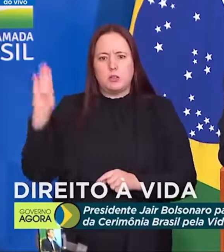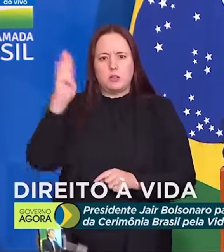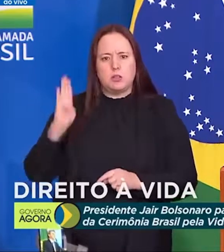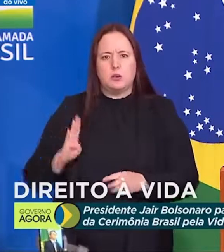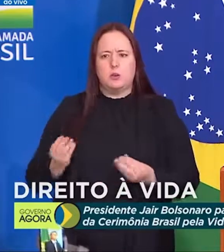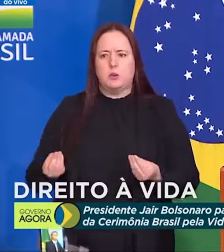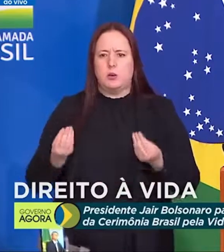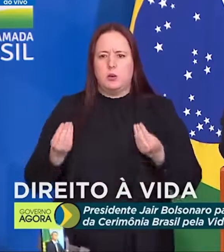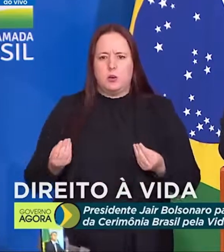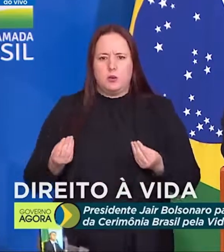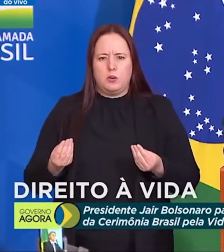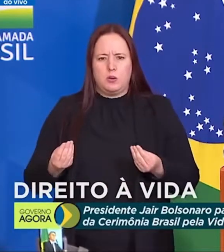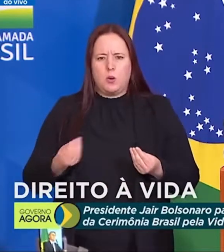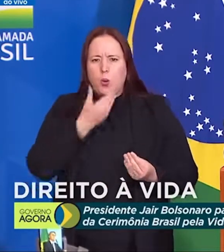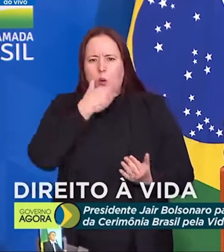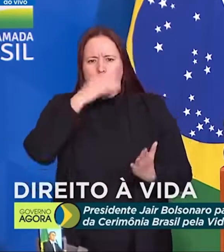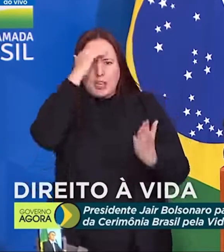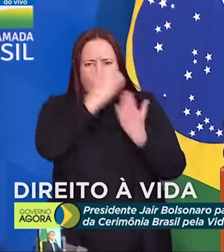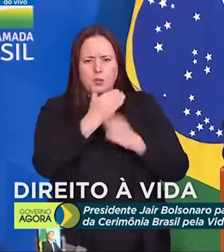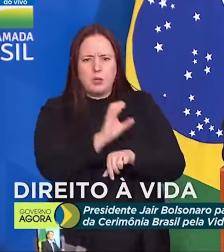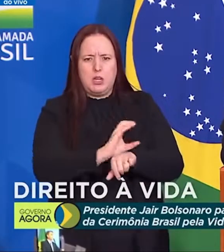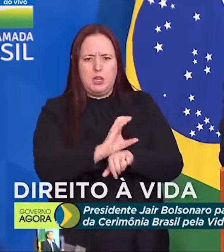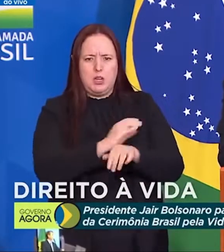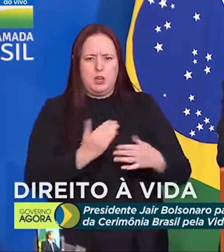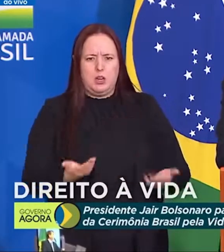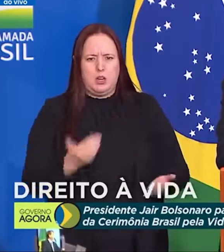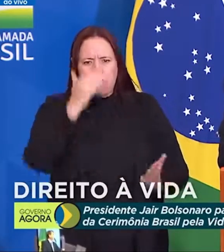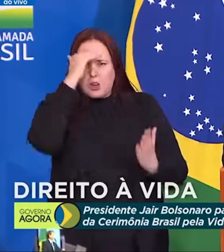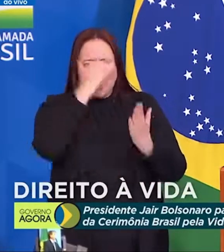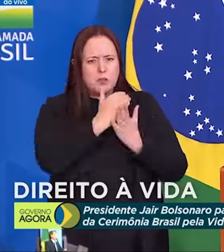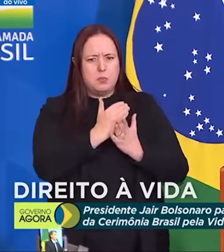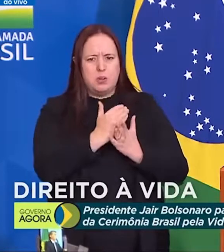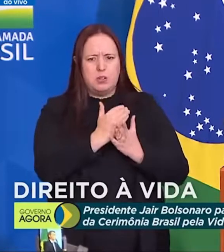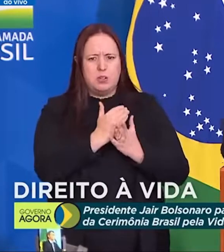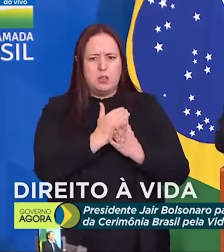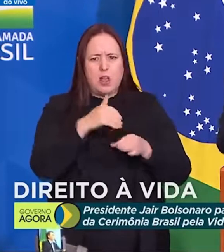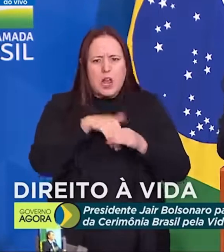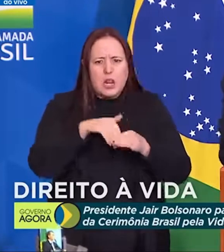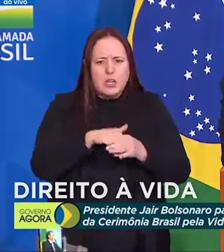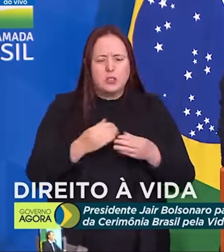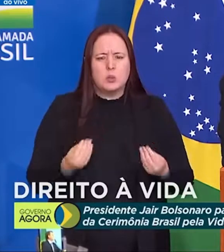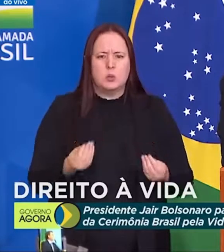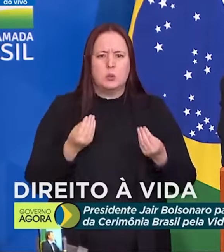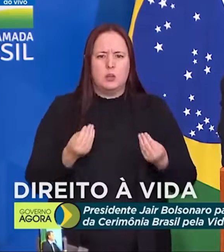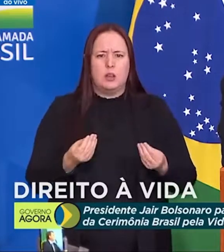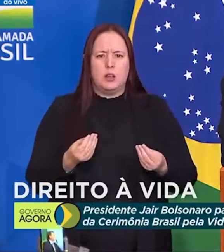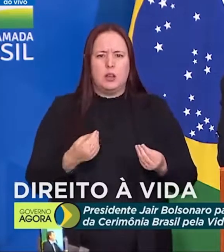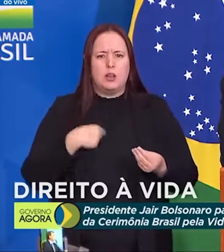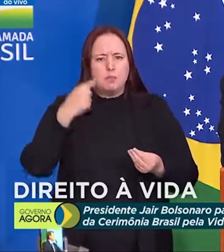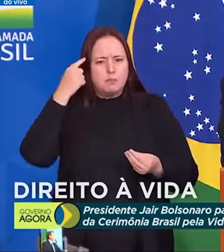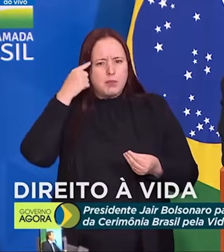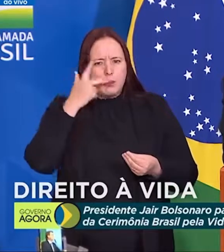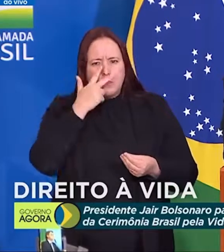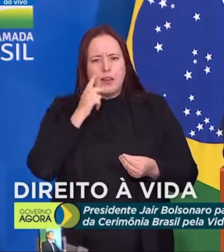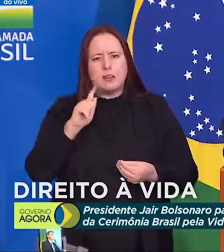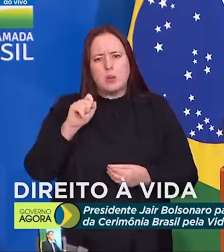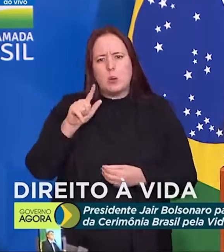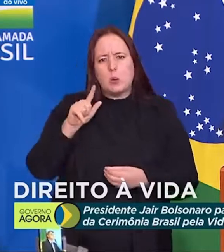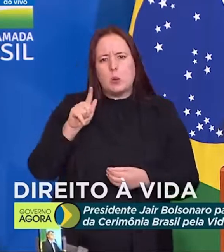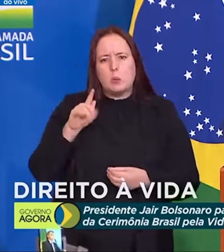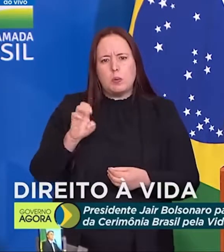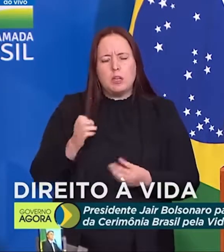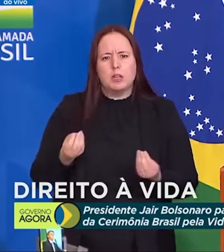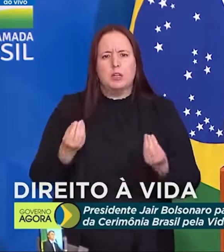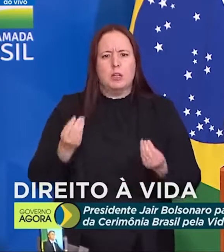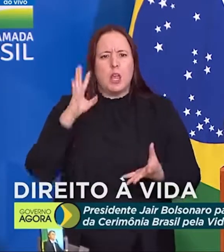como um homem que não respeita a Constituição, que não respeita o processo eleitoral, que pensa em dar um golpe, e conclui de forma